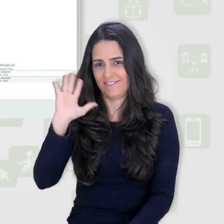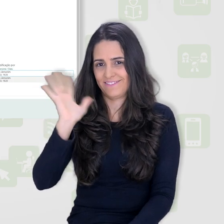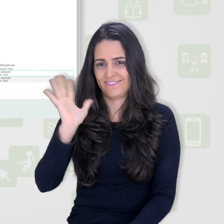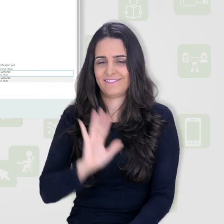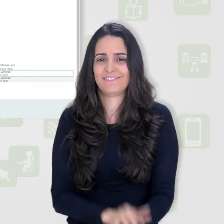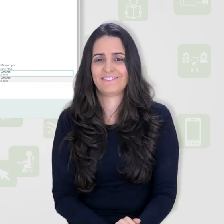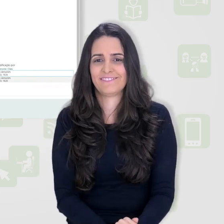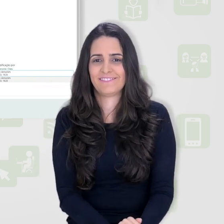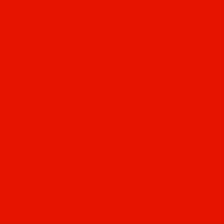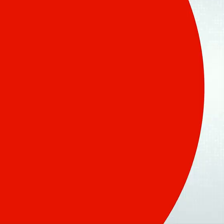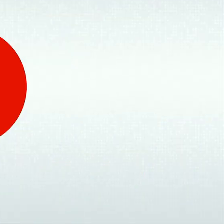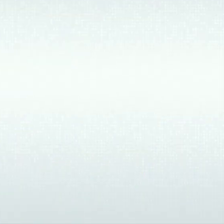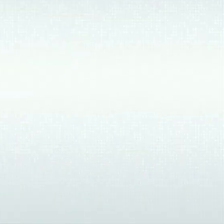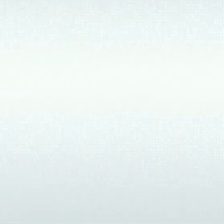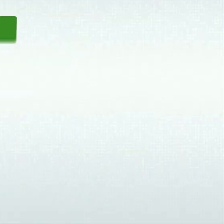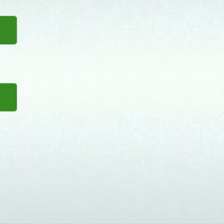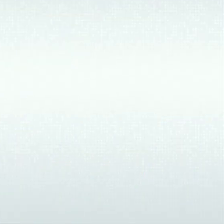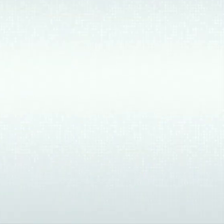Até a próxima!